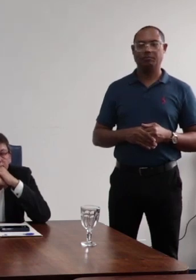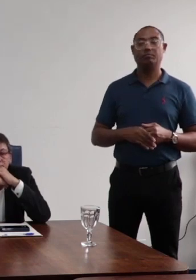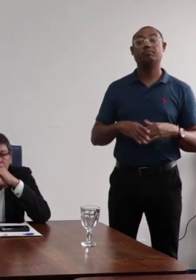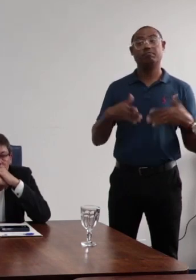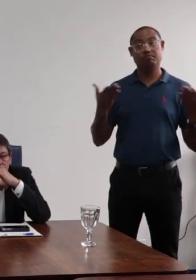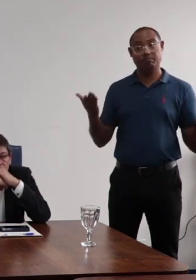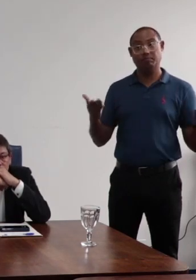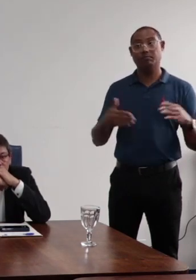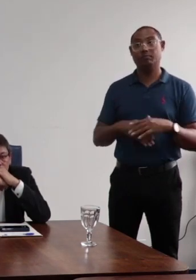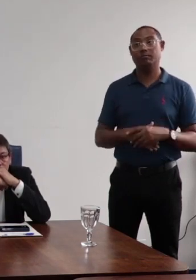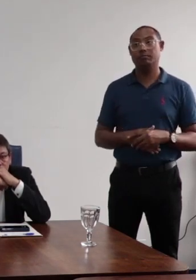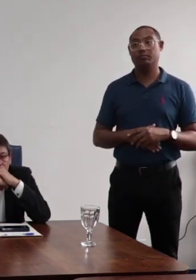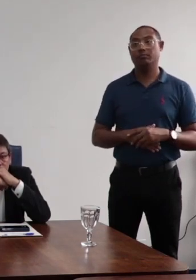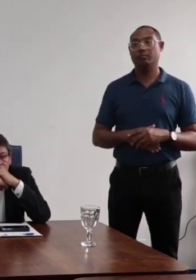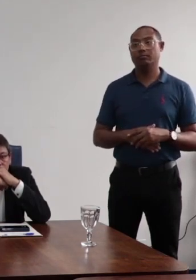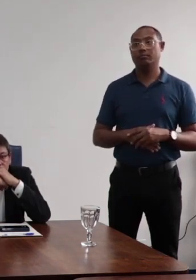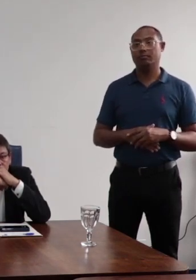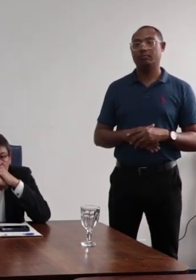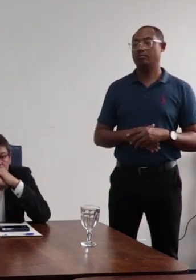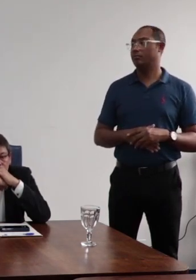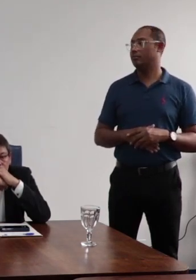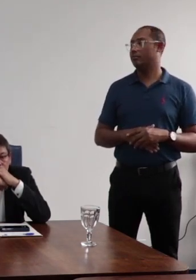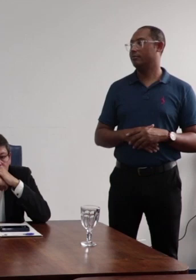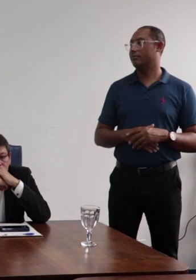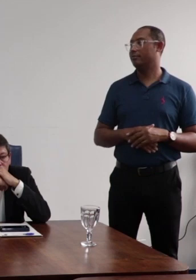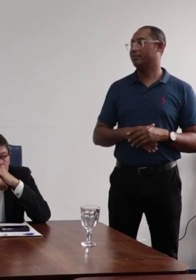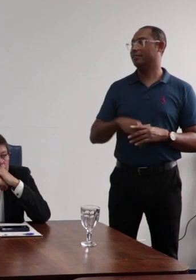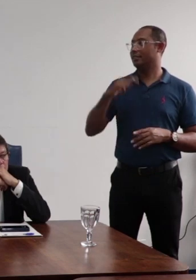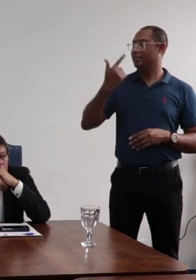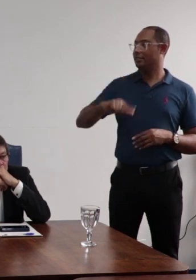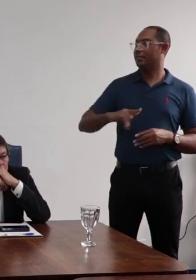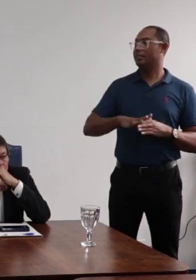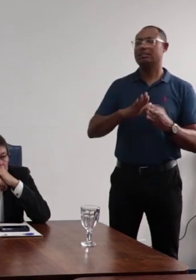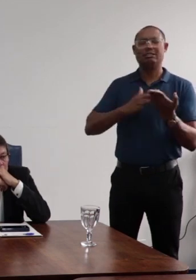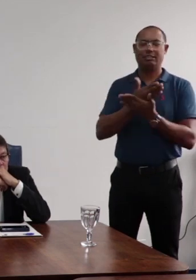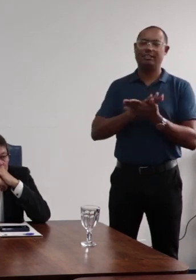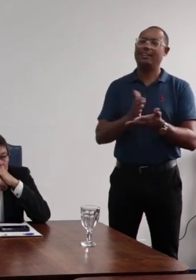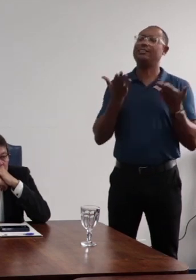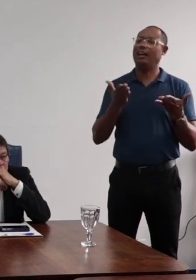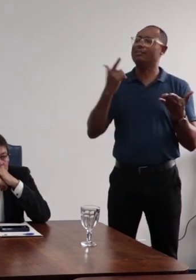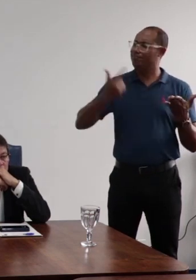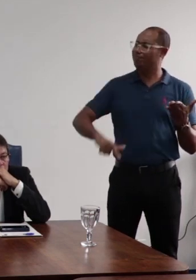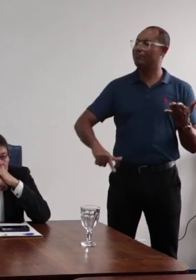Bem, pessoal, desculpe ser chato, nesse sentido.